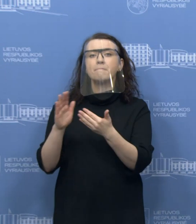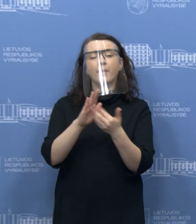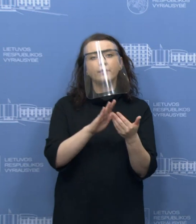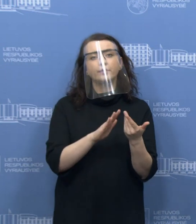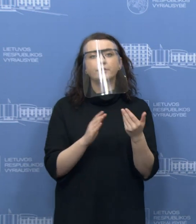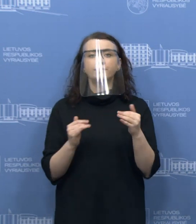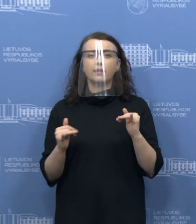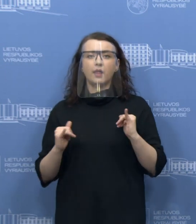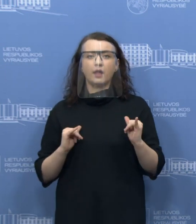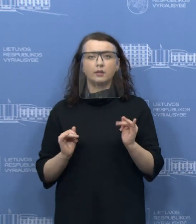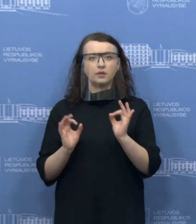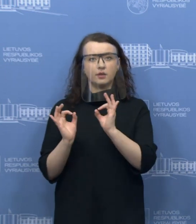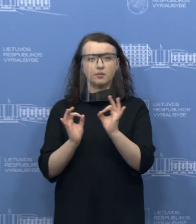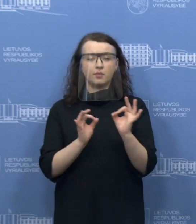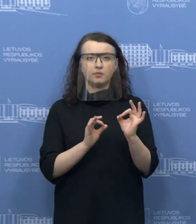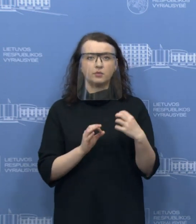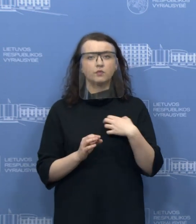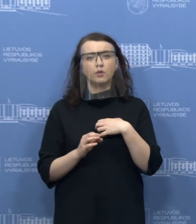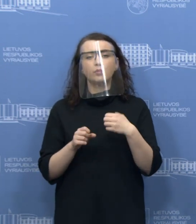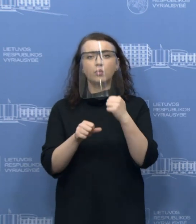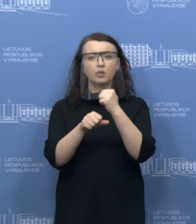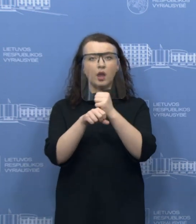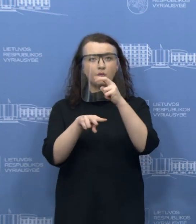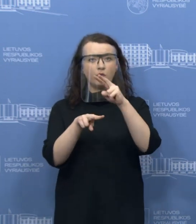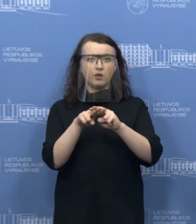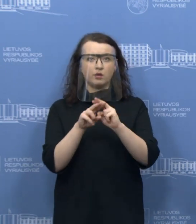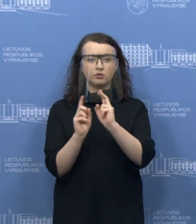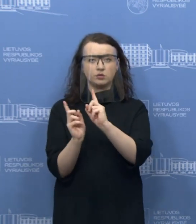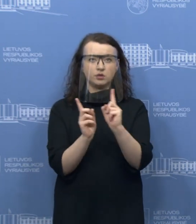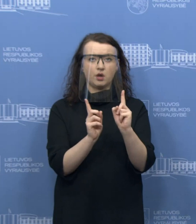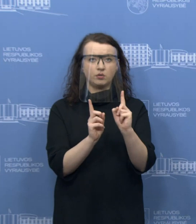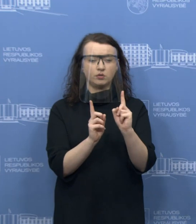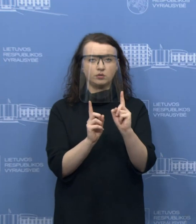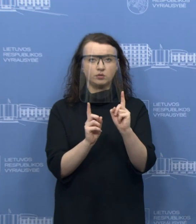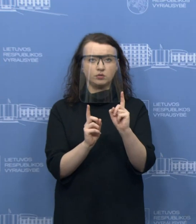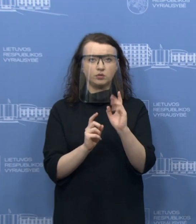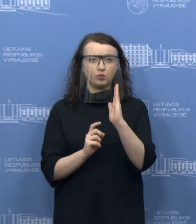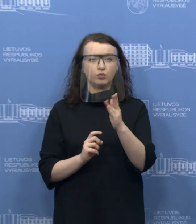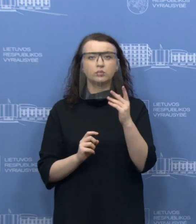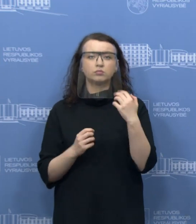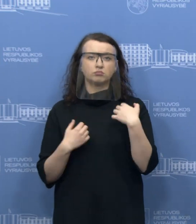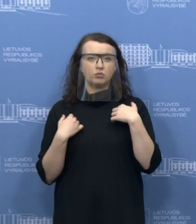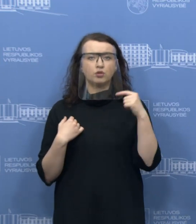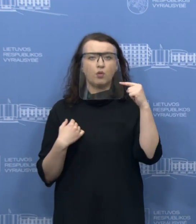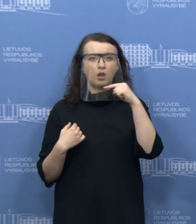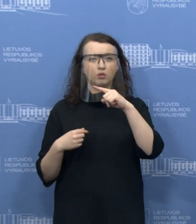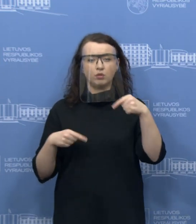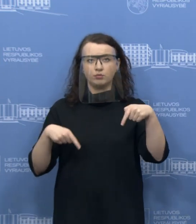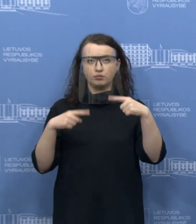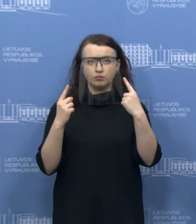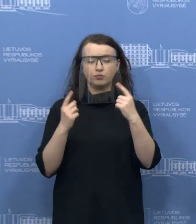solidariai. Nes kuo daugiau išsaugosim darbo vietų, tuo greičiau ekonomika atsities. Jeigu